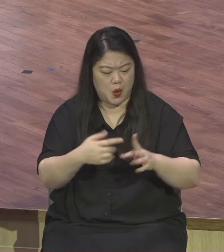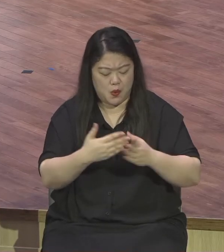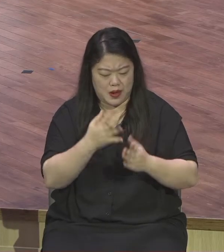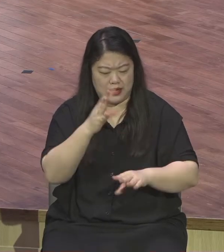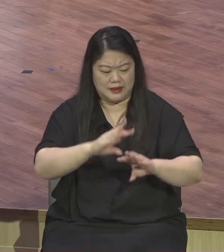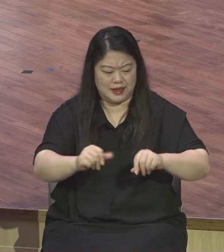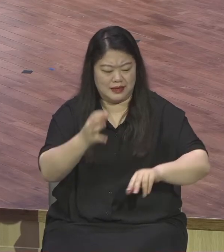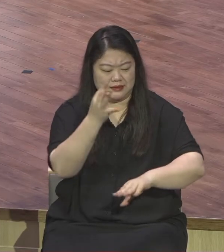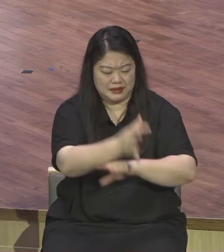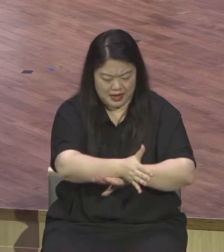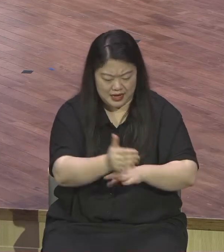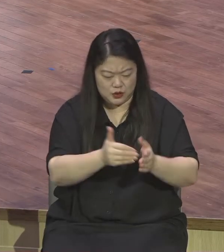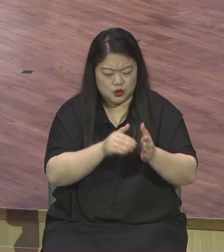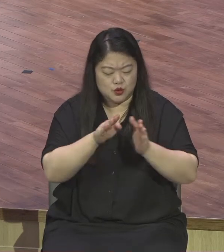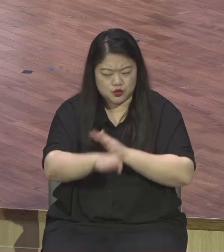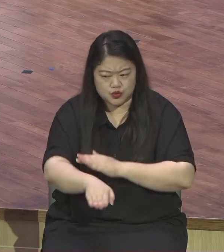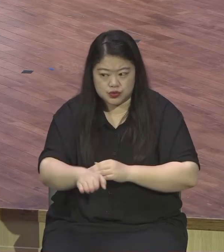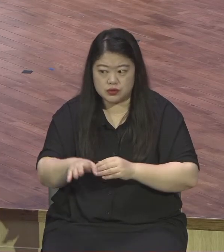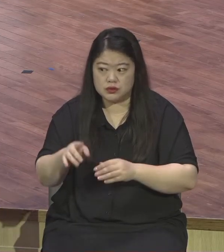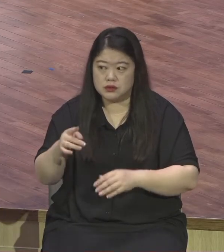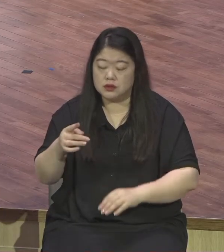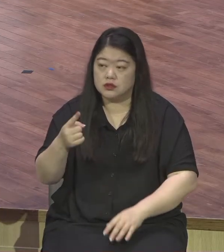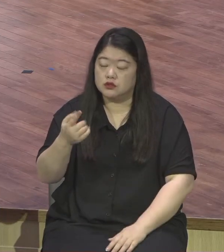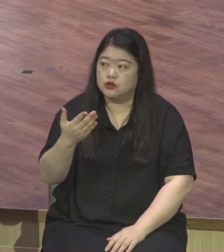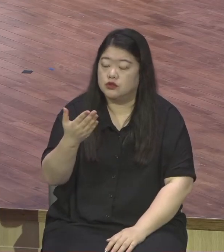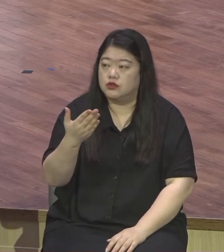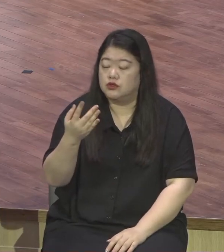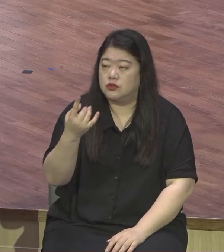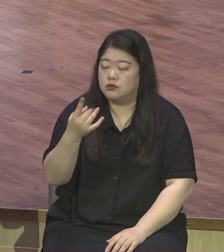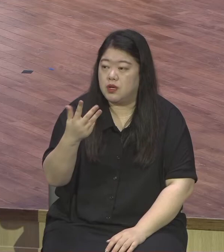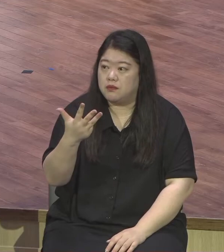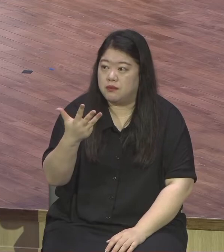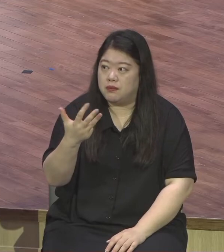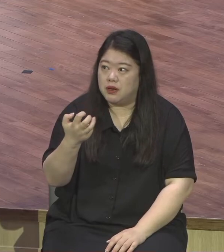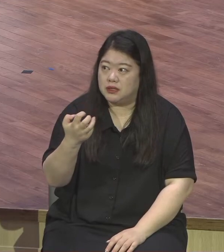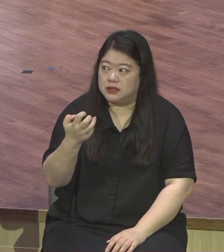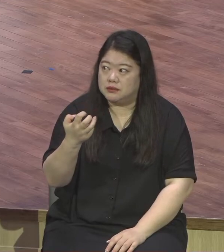나온 적 없어요 오늘 처음 나왔어요 얘는 장노가 아니고 성교사라고